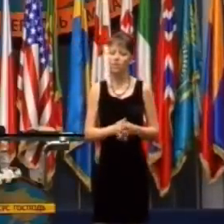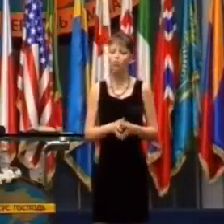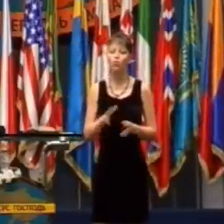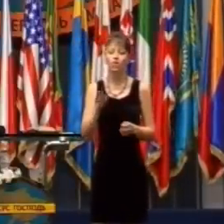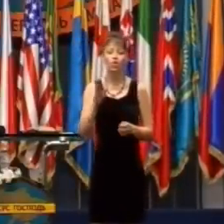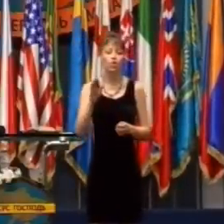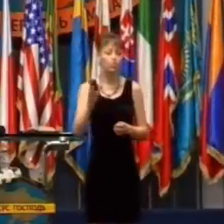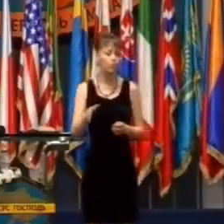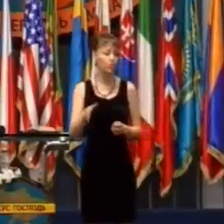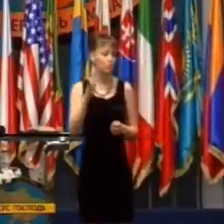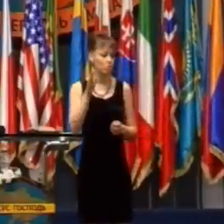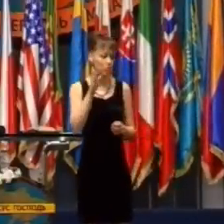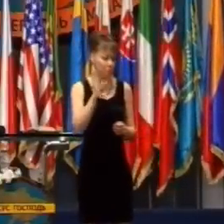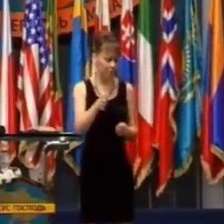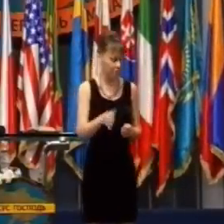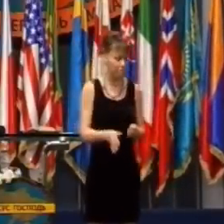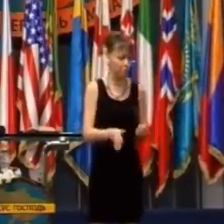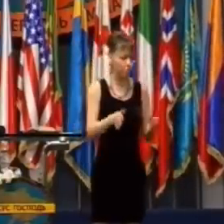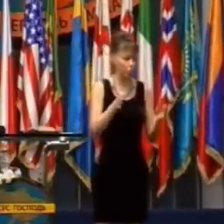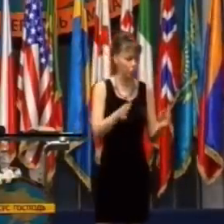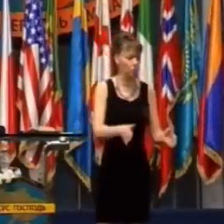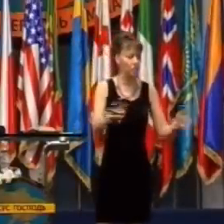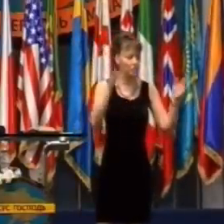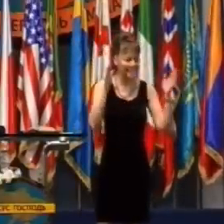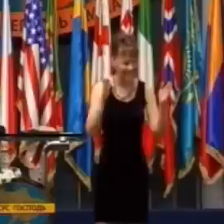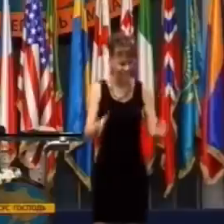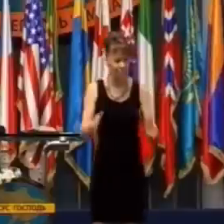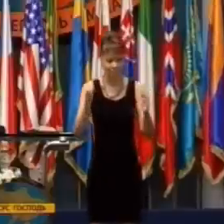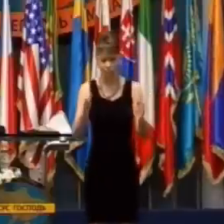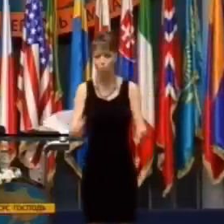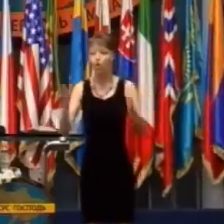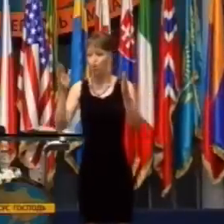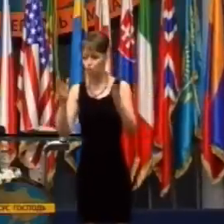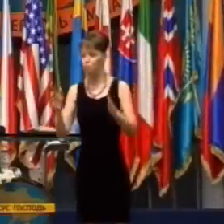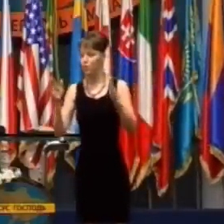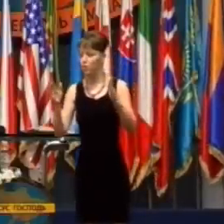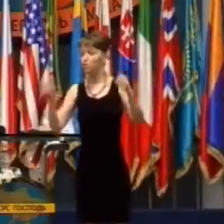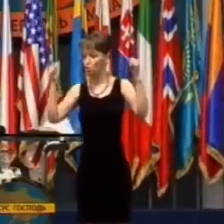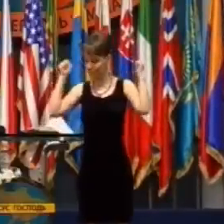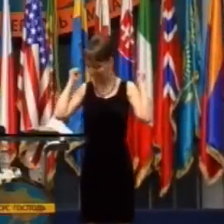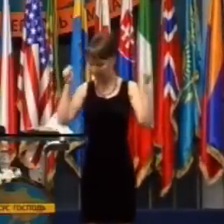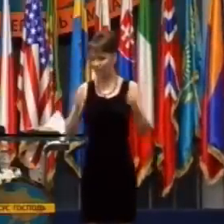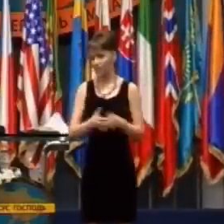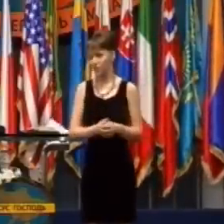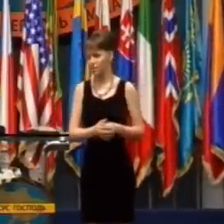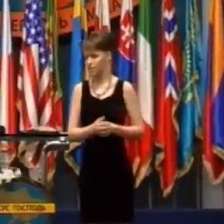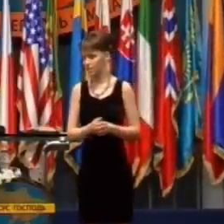Môžete ísť do Japonska a vidieť tam dôkazy toho, že tie bomby tam boli zhodené.